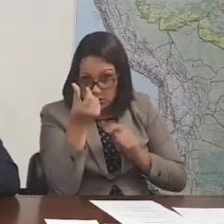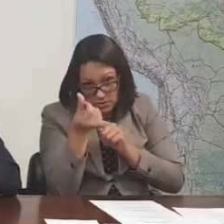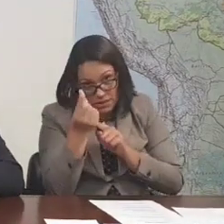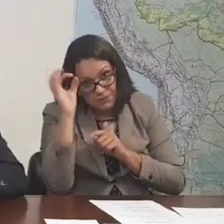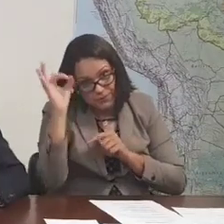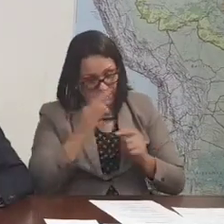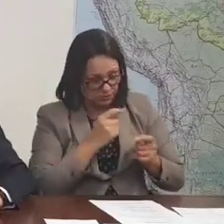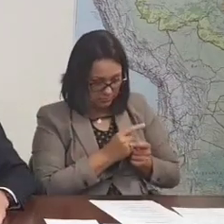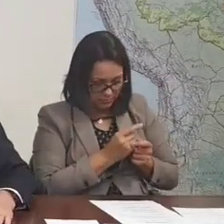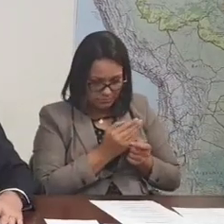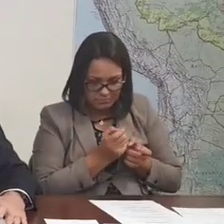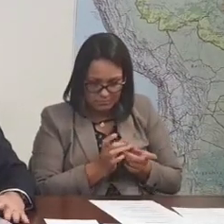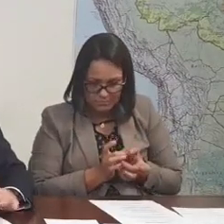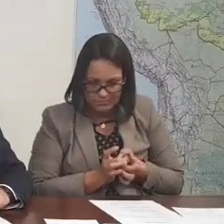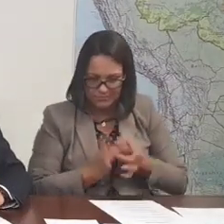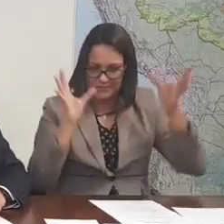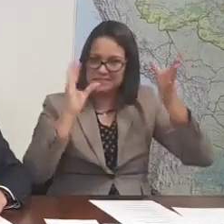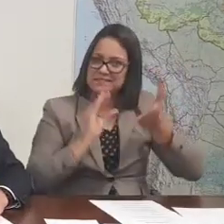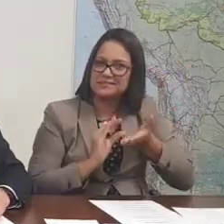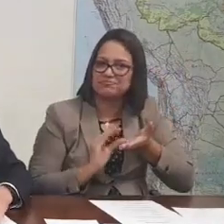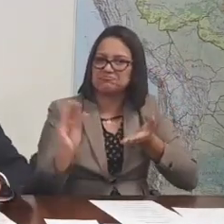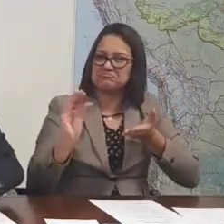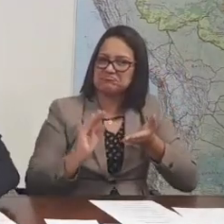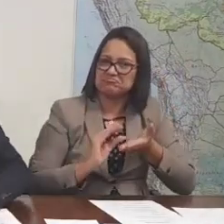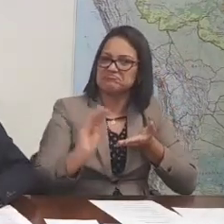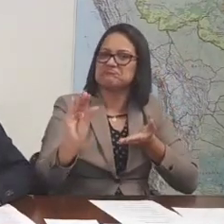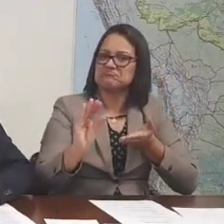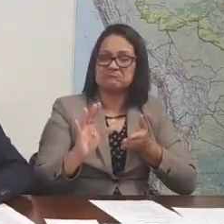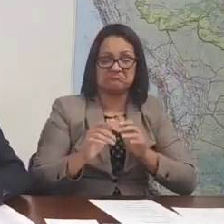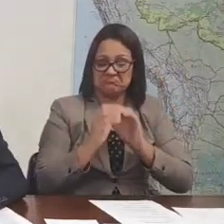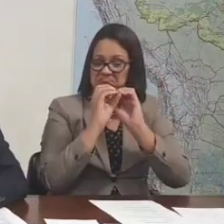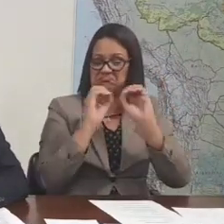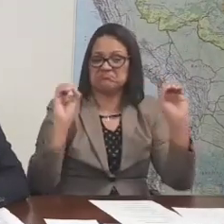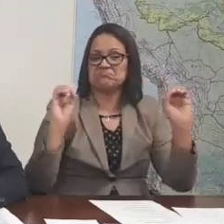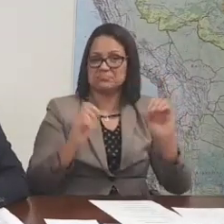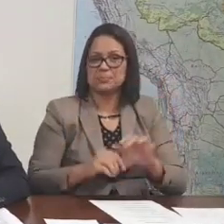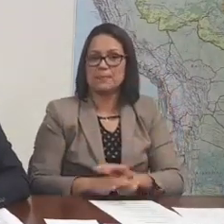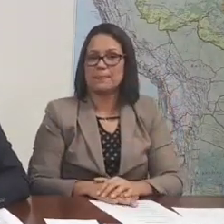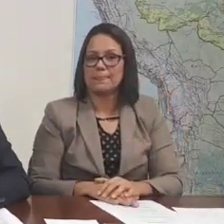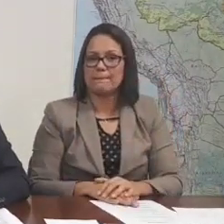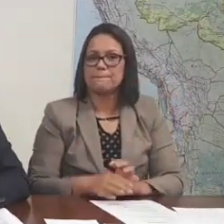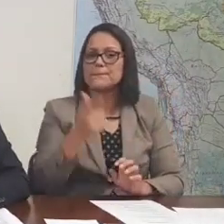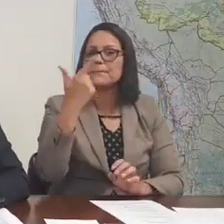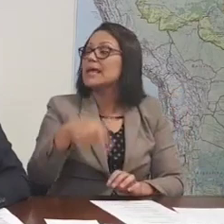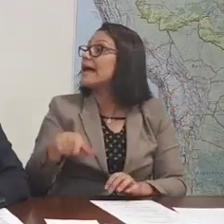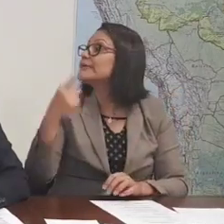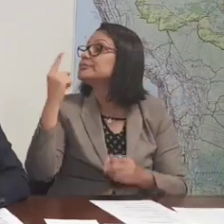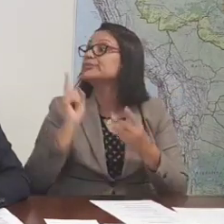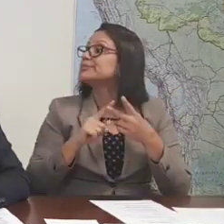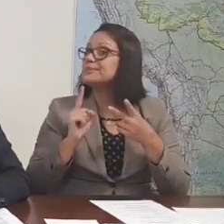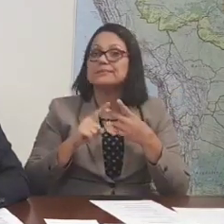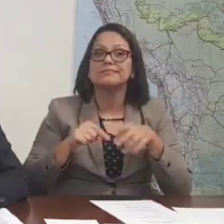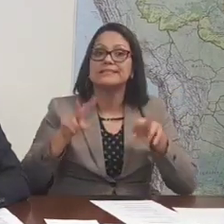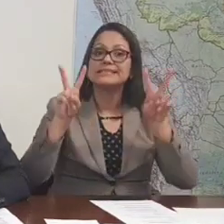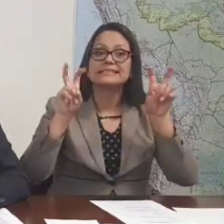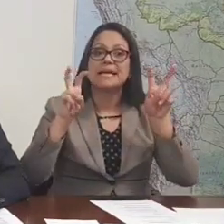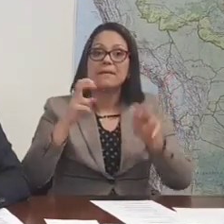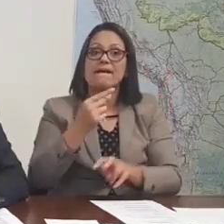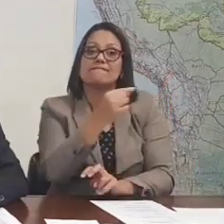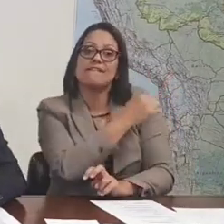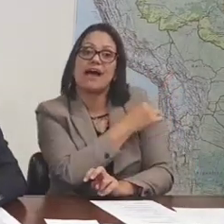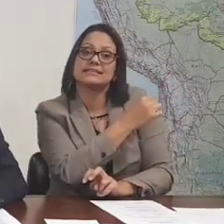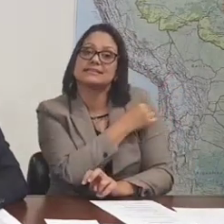orçamento e agora está praticamente zerando. É uma medida de precaução. Mandetta, mais uma. Como é que está o nosso programa de